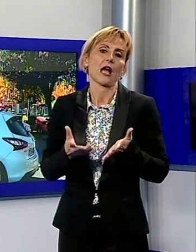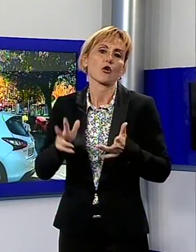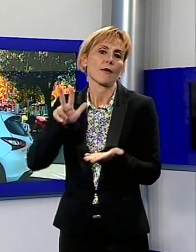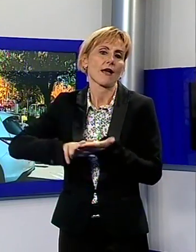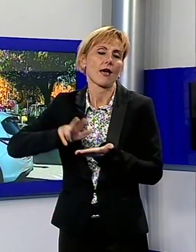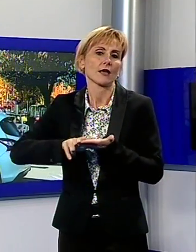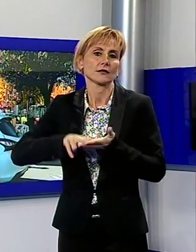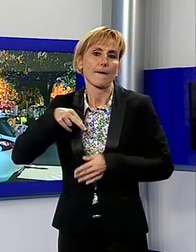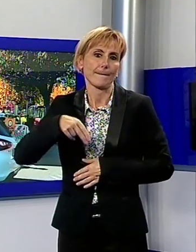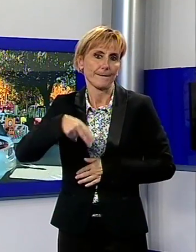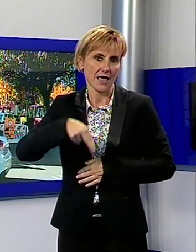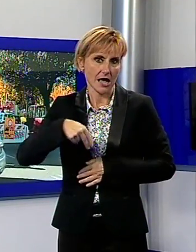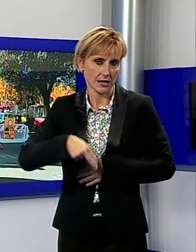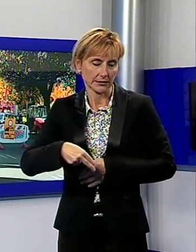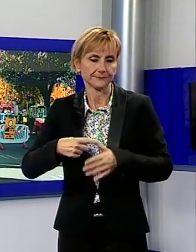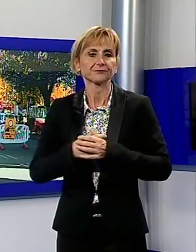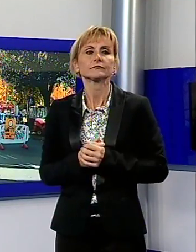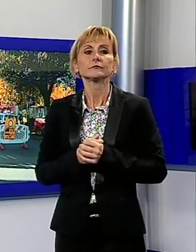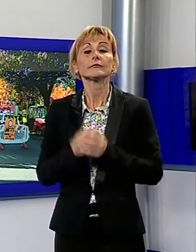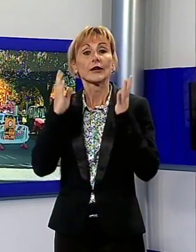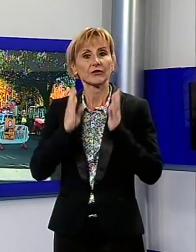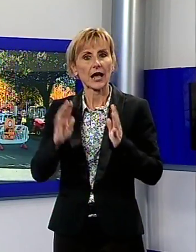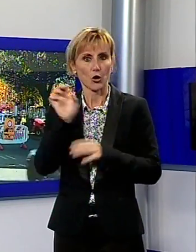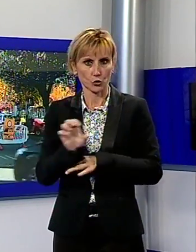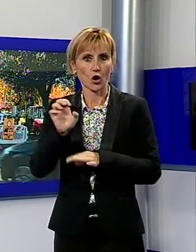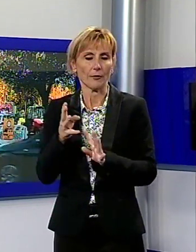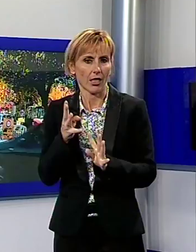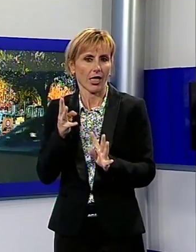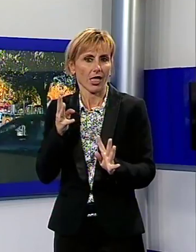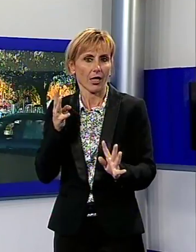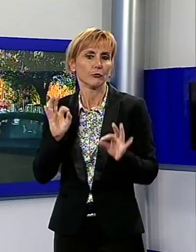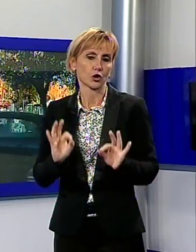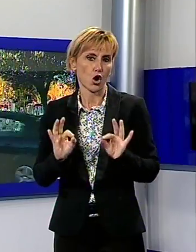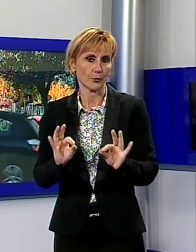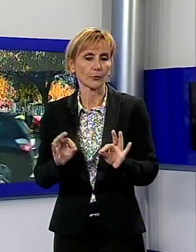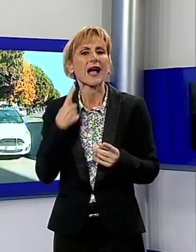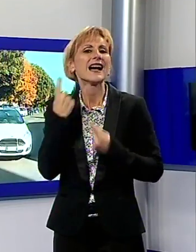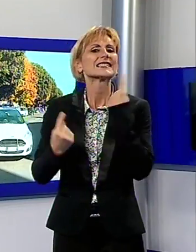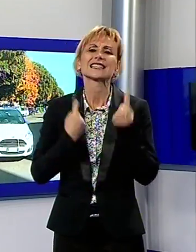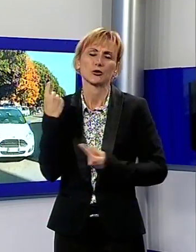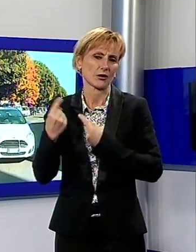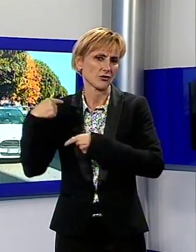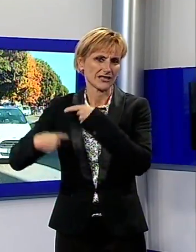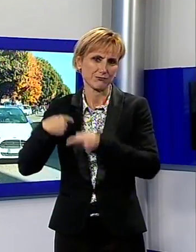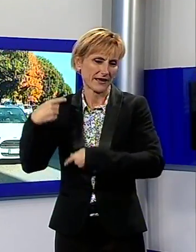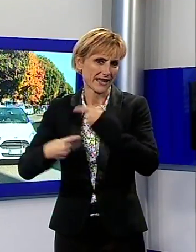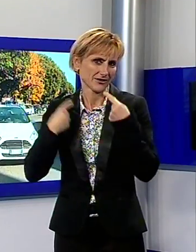Rallentamenti al traffico ci sono stati proprio su Viale Europa ma in realtà è una situazione che si ripete molto spesso anche al di là dei comics.